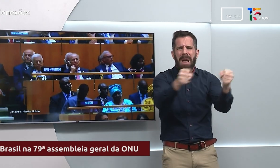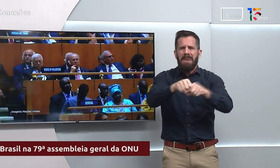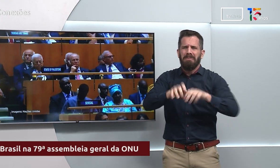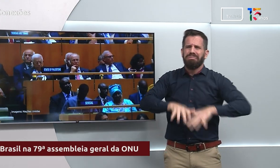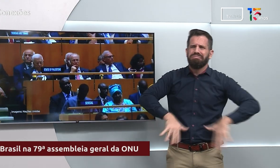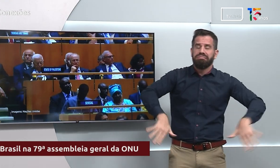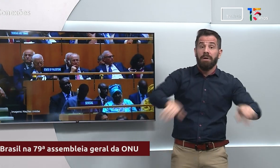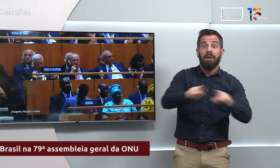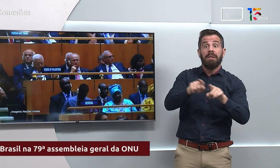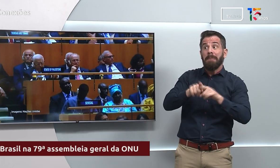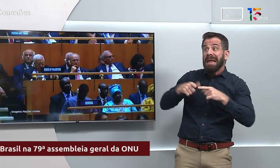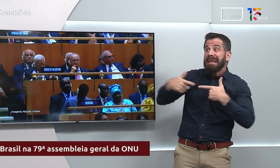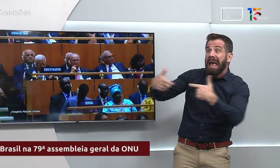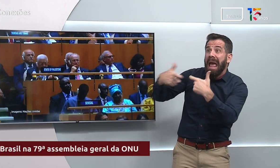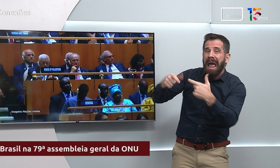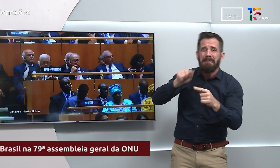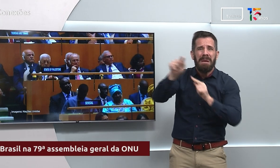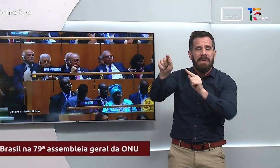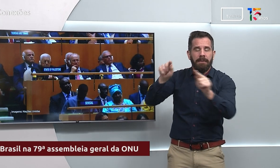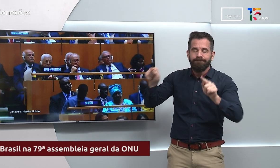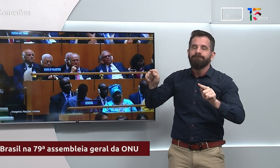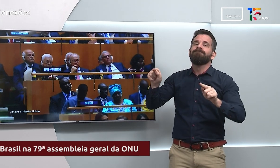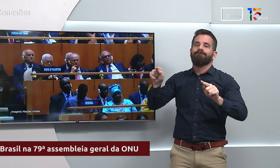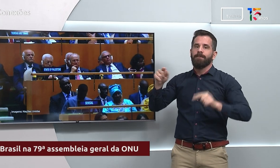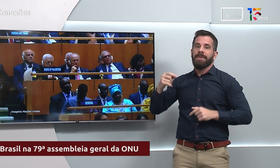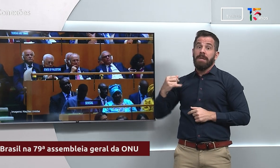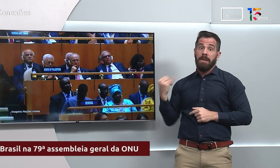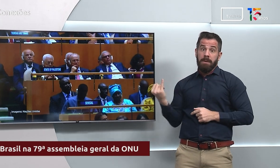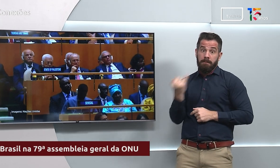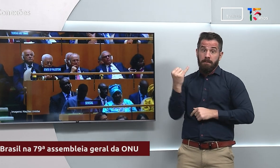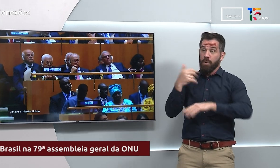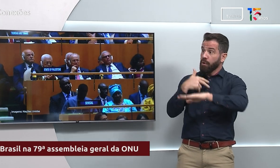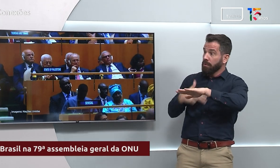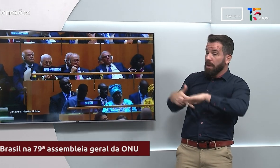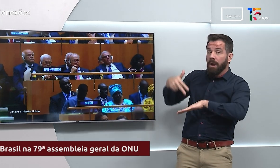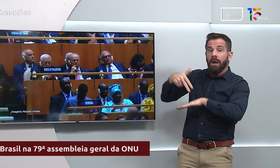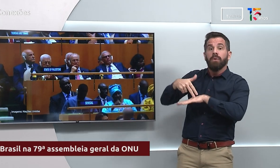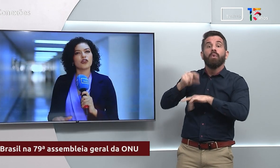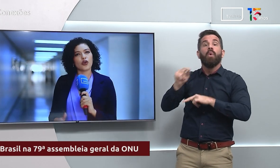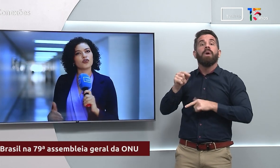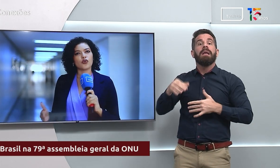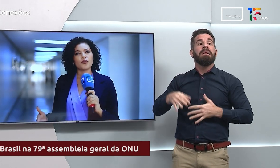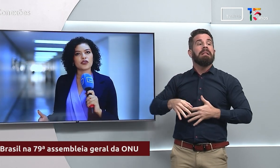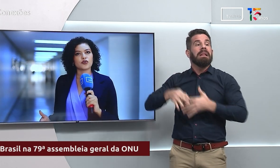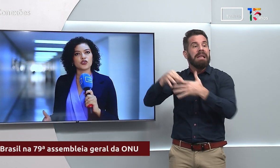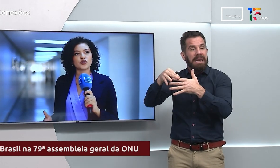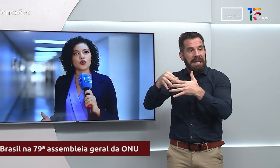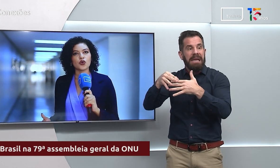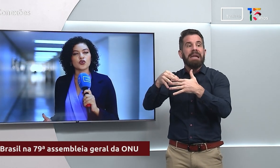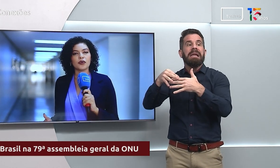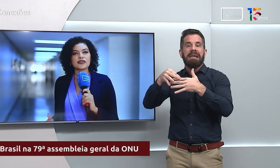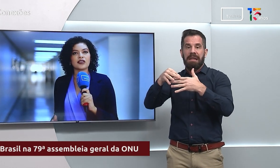destacou que considera importante a presença do líder da autoridade palestina. Logo no começo do discurso, o presidente